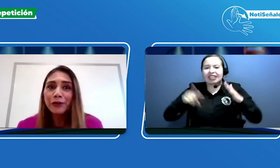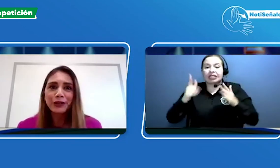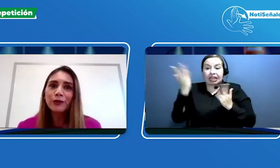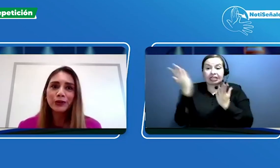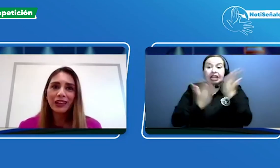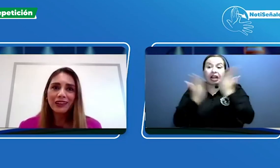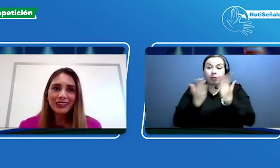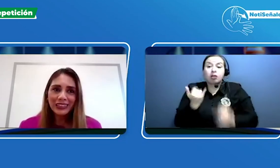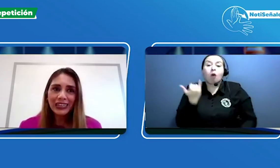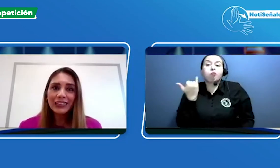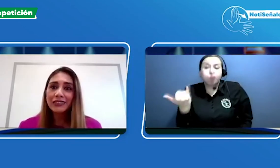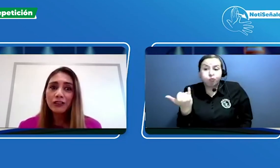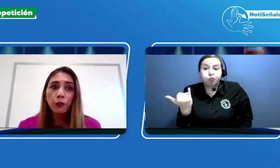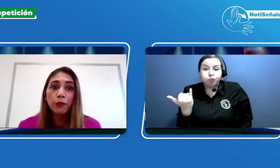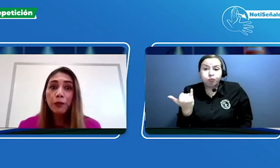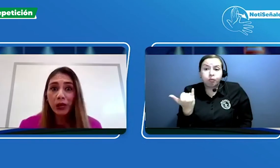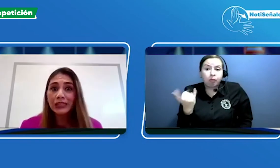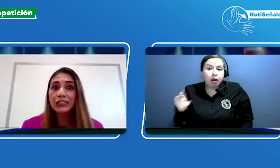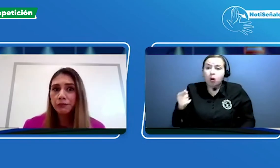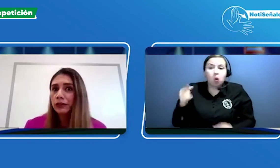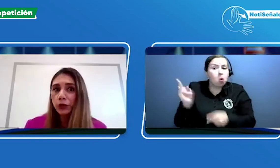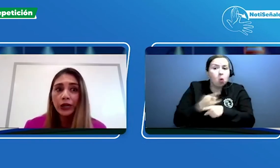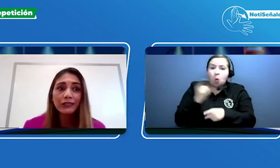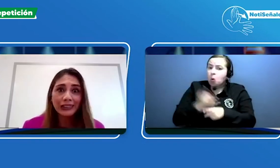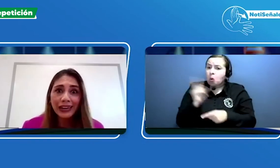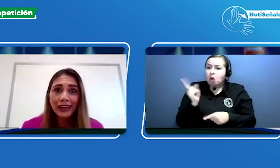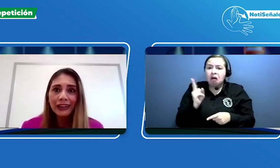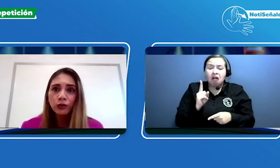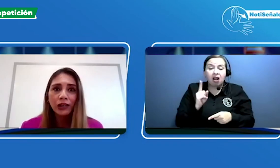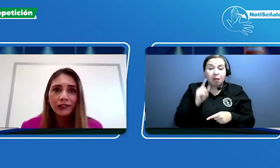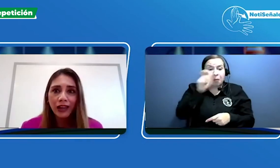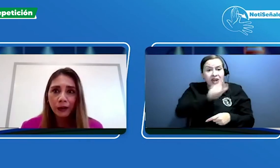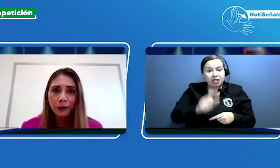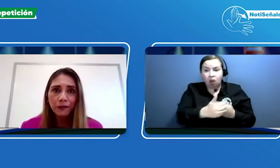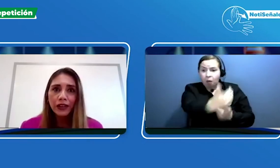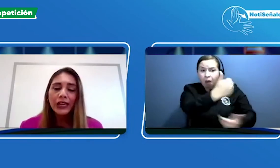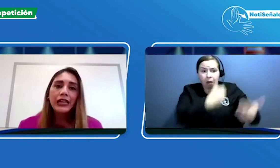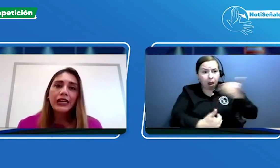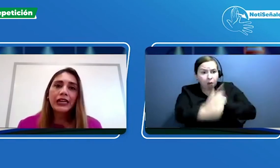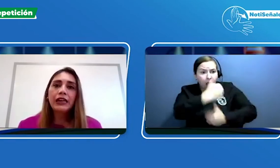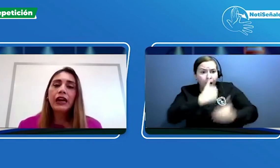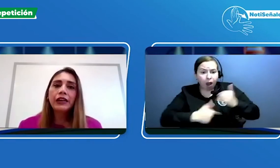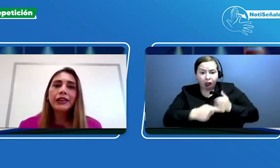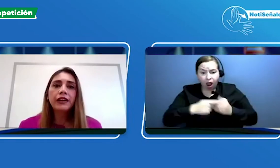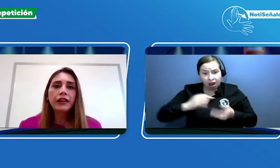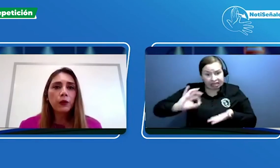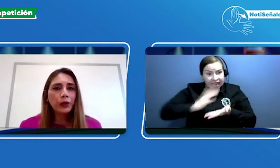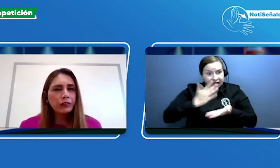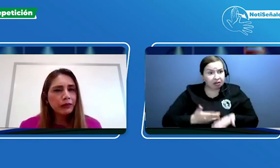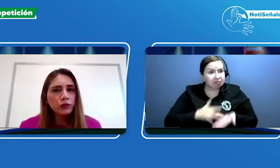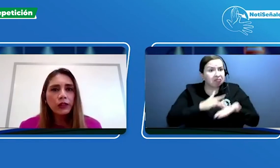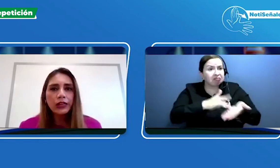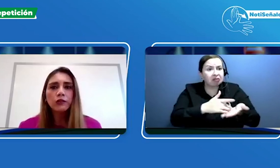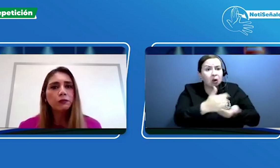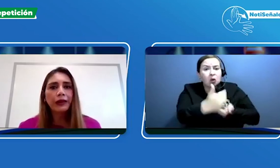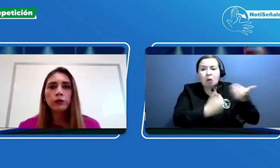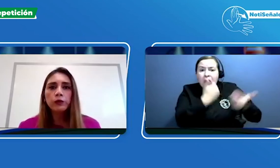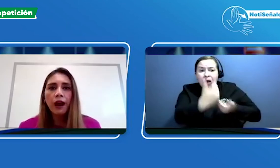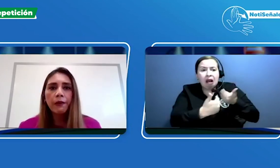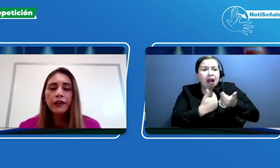no se usa, ¿sí? Es decir, son muy pocas las personas que llegan a utilizar. Y alguien y algunas personas nos preguntaban